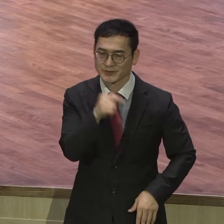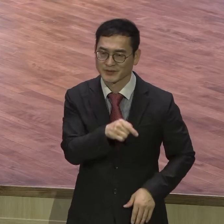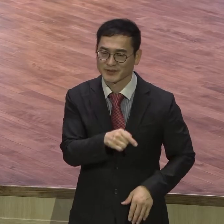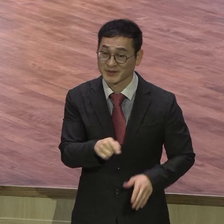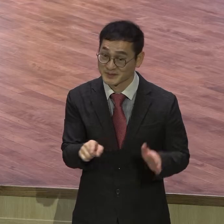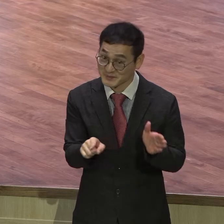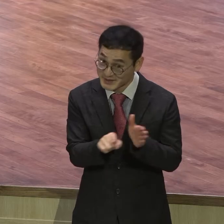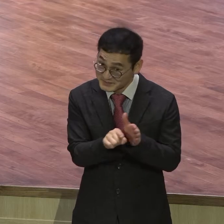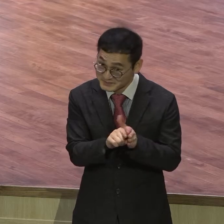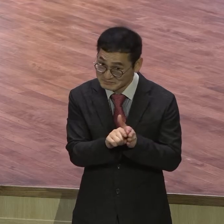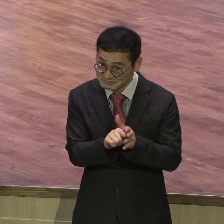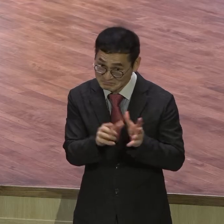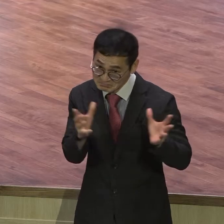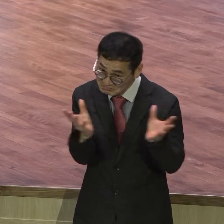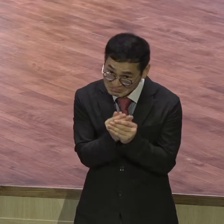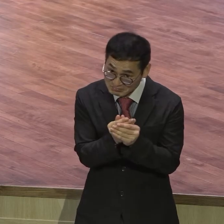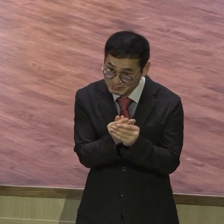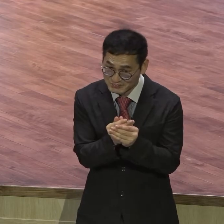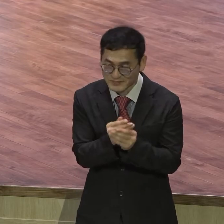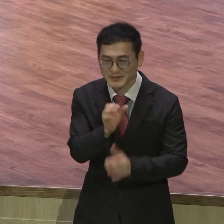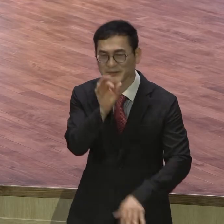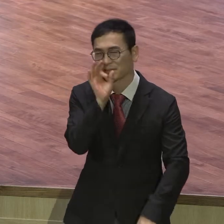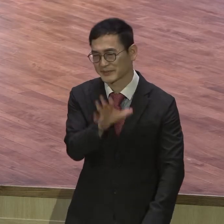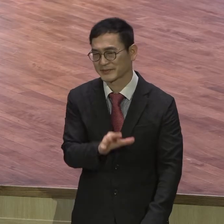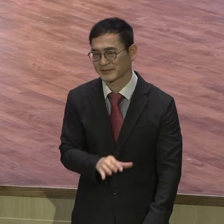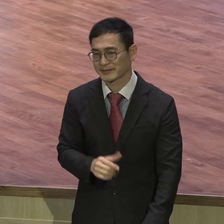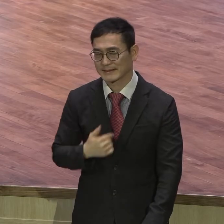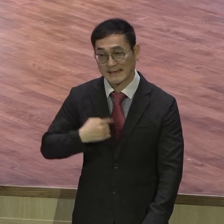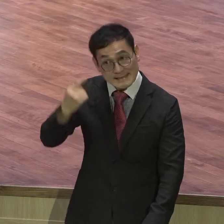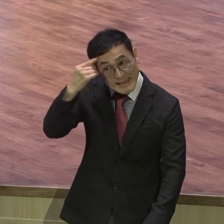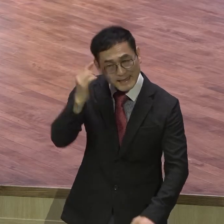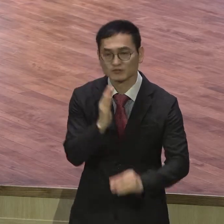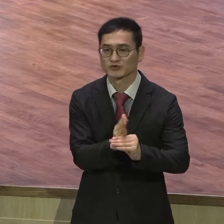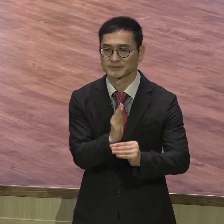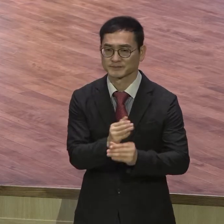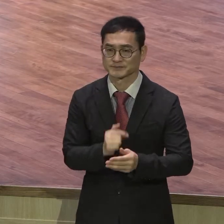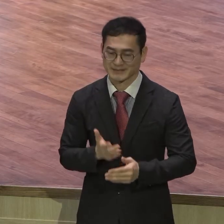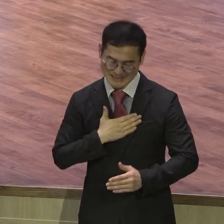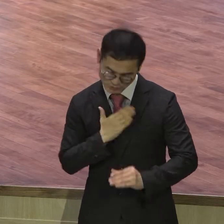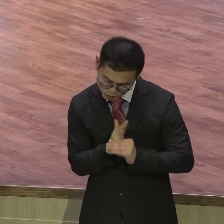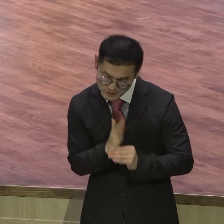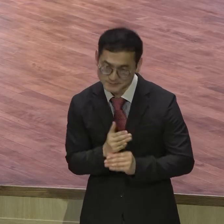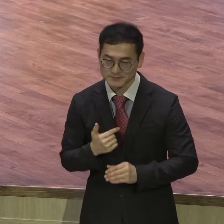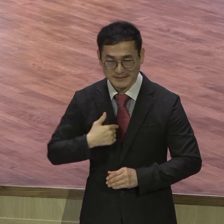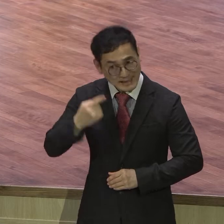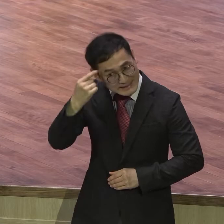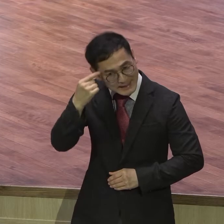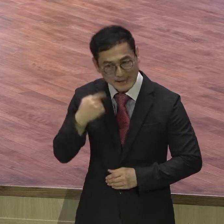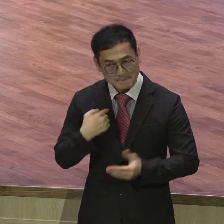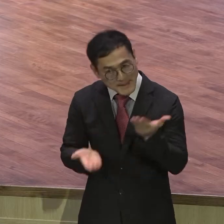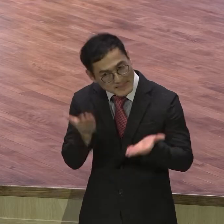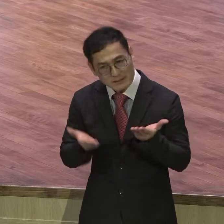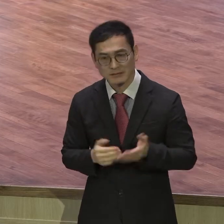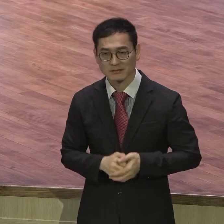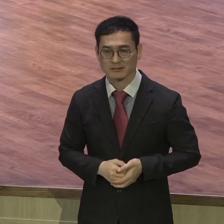모든 게 자기가 우선데 자기 생각이 우선입니다. 말씀은 우선 아니에요. 무조건 믿어라. 무식하게. 뭘 무조건 믿어.